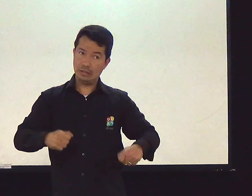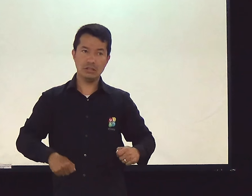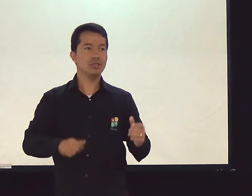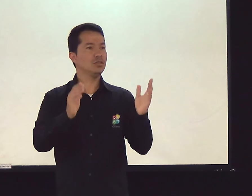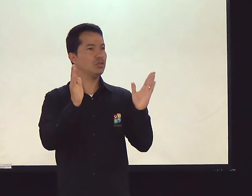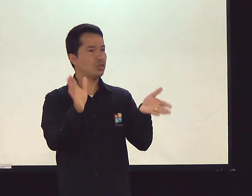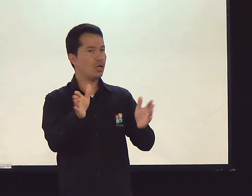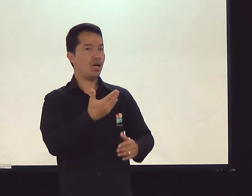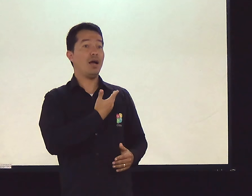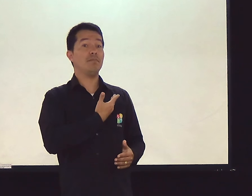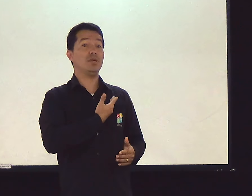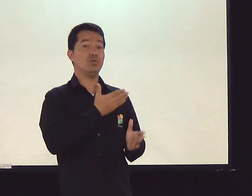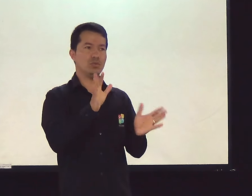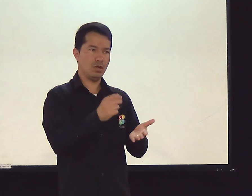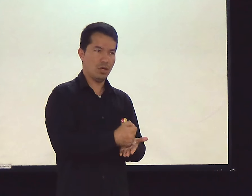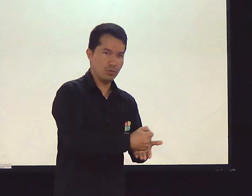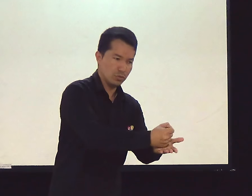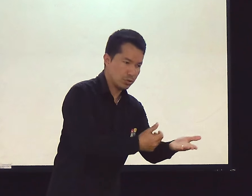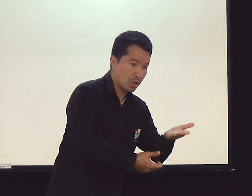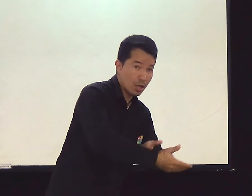Precisa? Seu amigo?